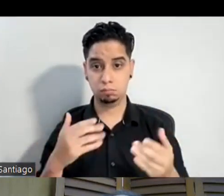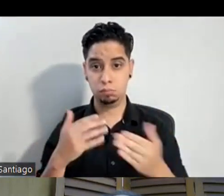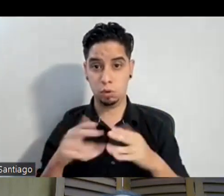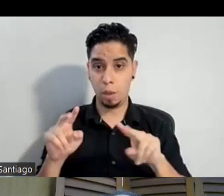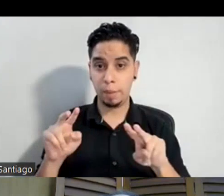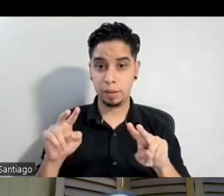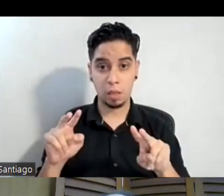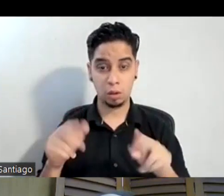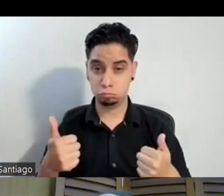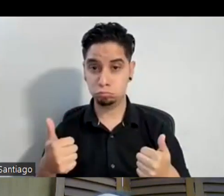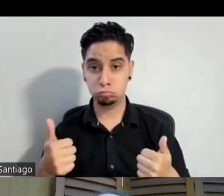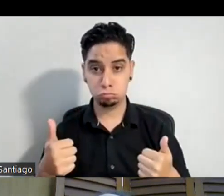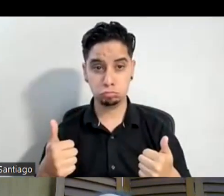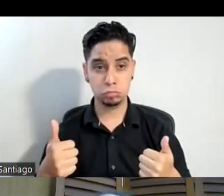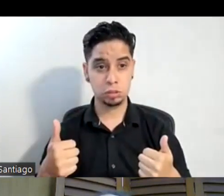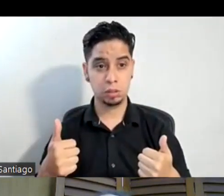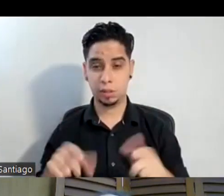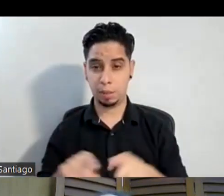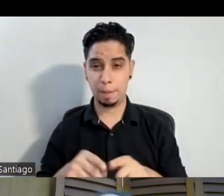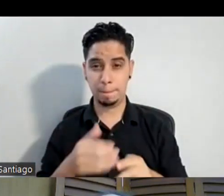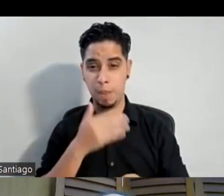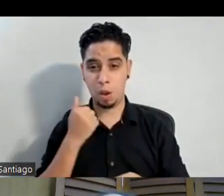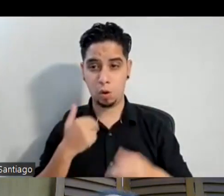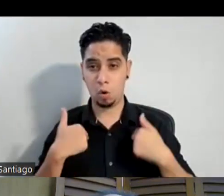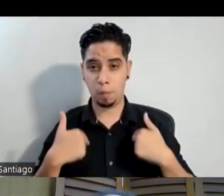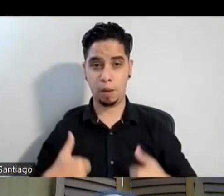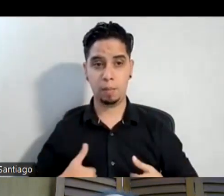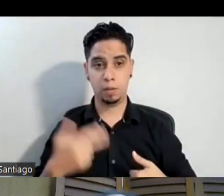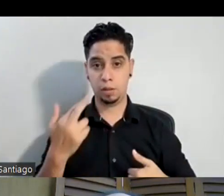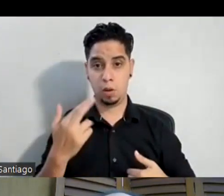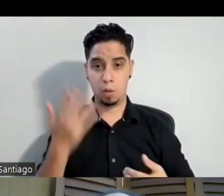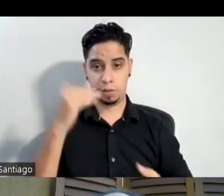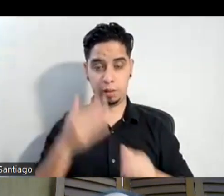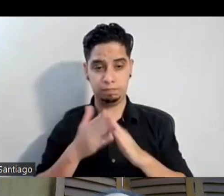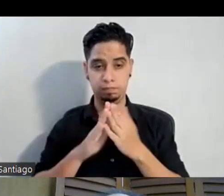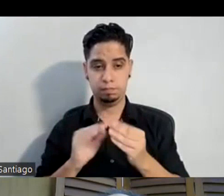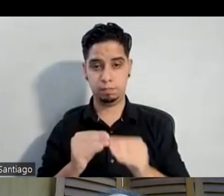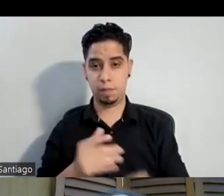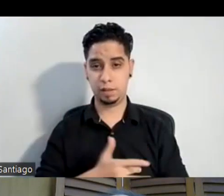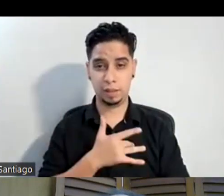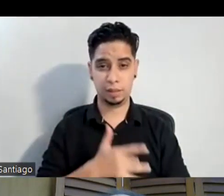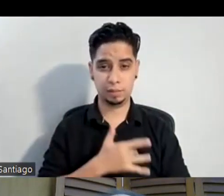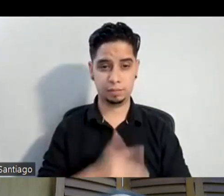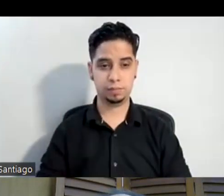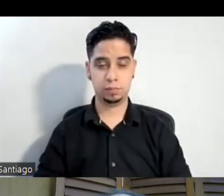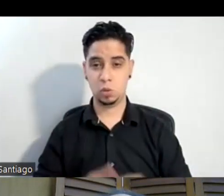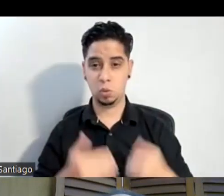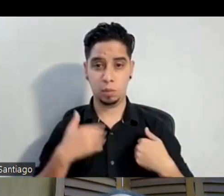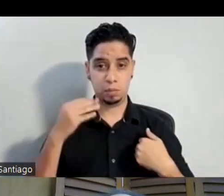aparte de buenos espectadores buenos seres humanos porque son sensibles yo tuve una experiencia ayer estaba en una conferencia y